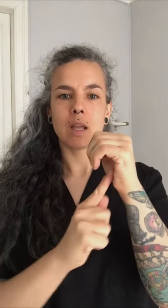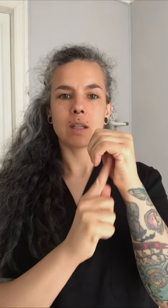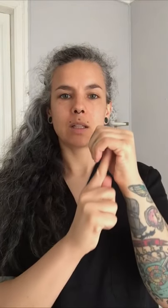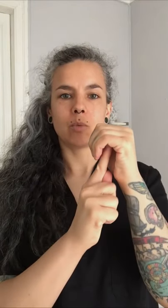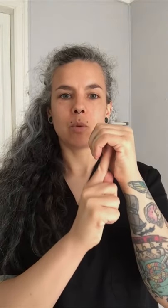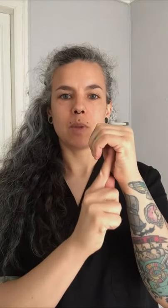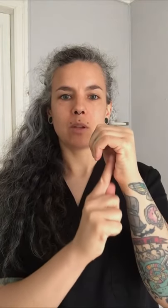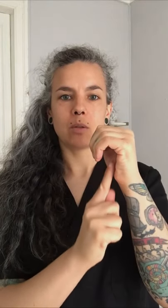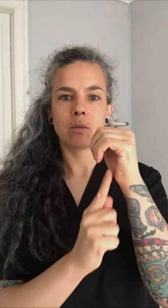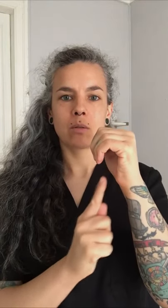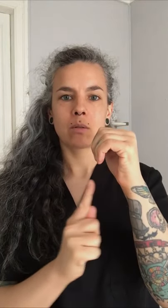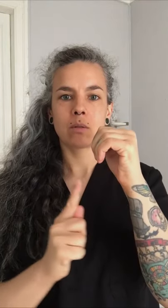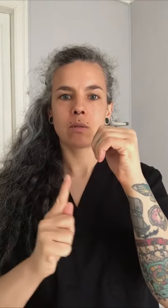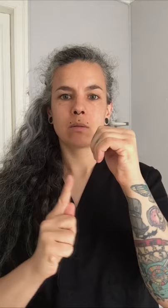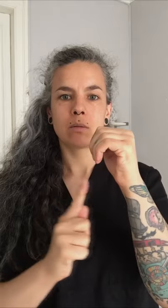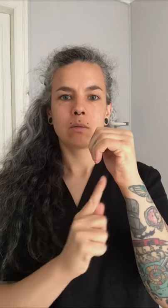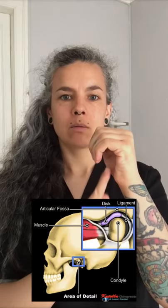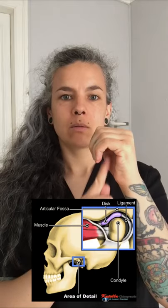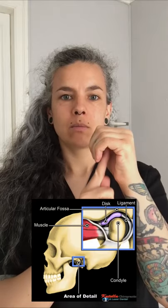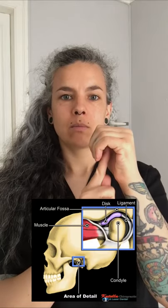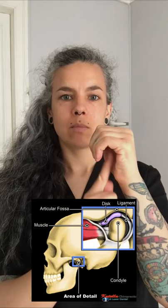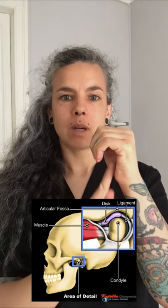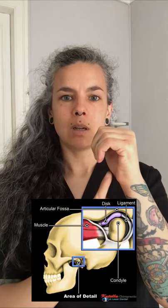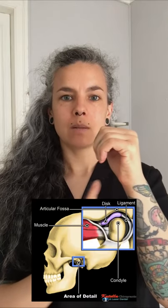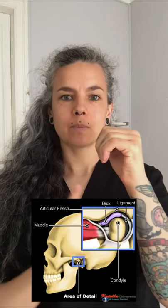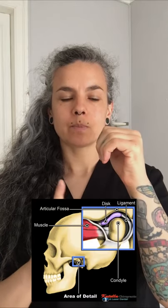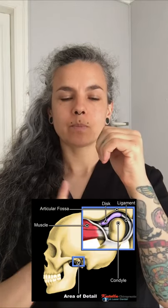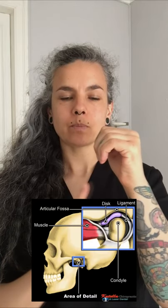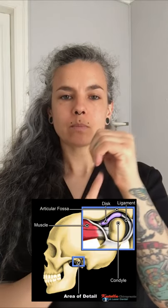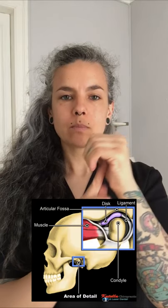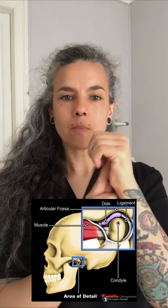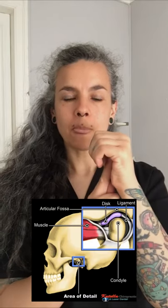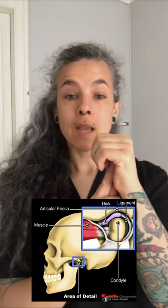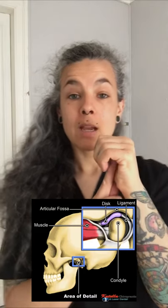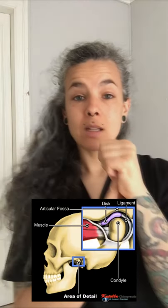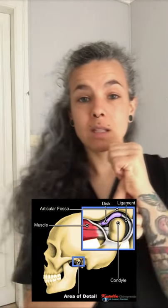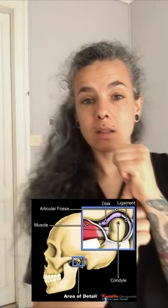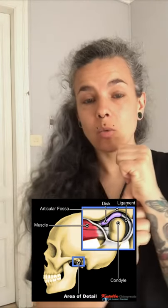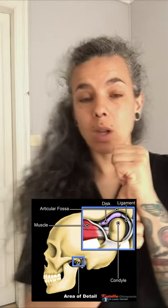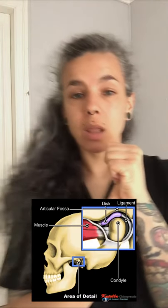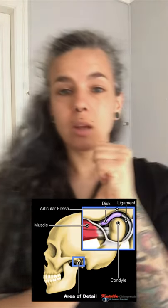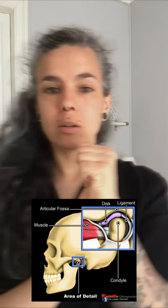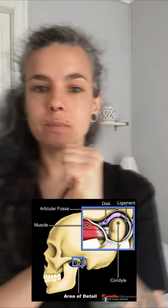hace este movimiento, ¿vale? Esta articulación,